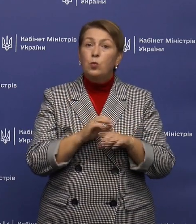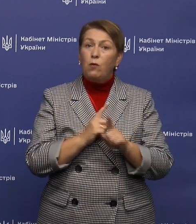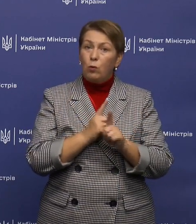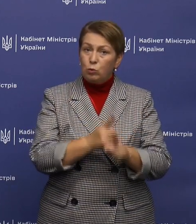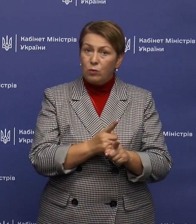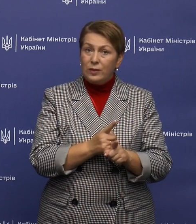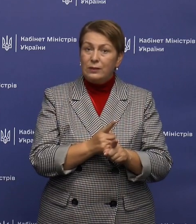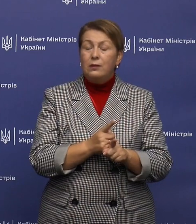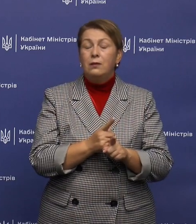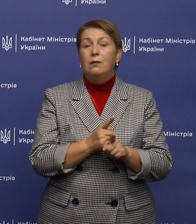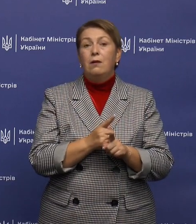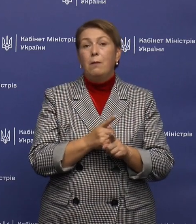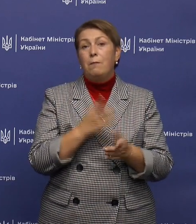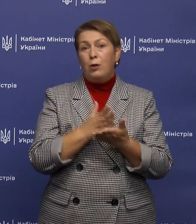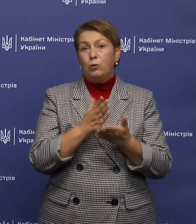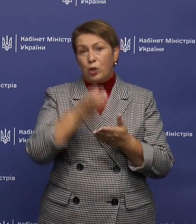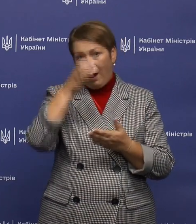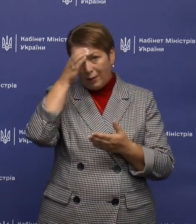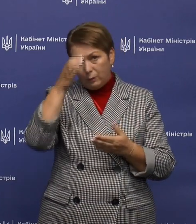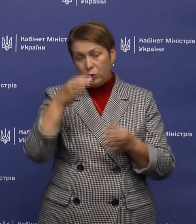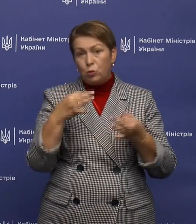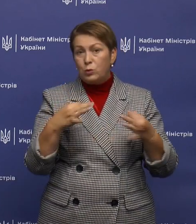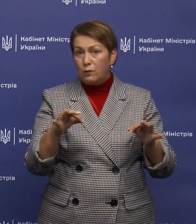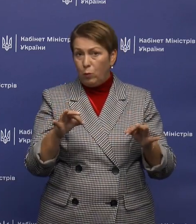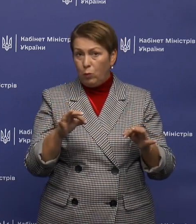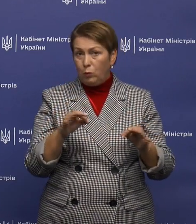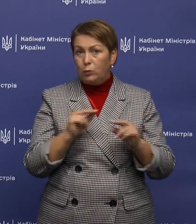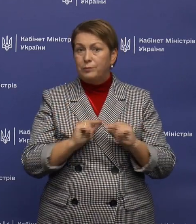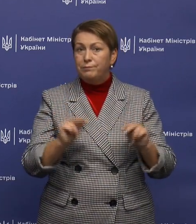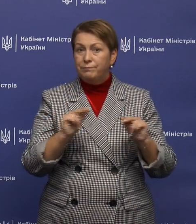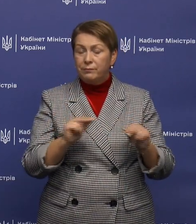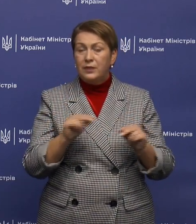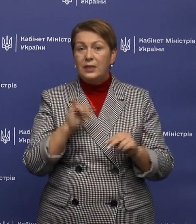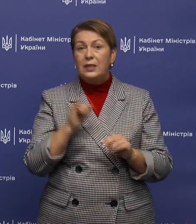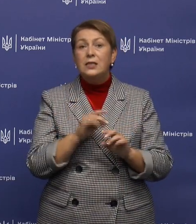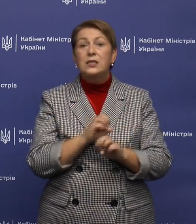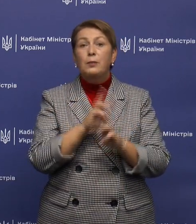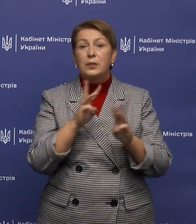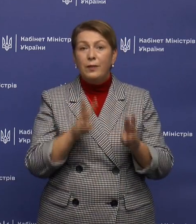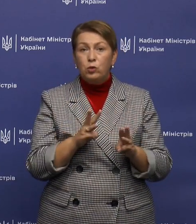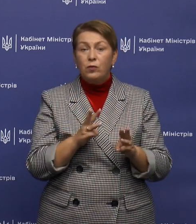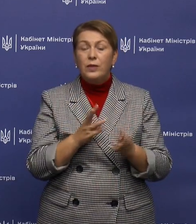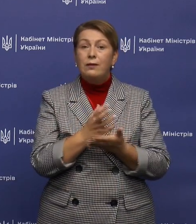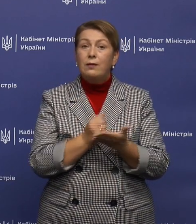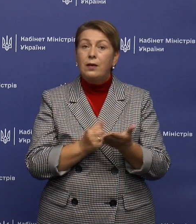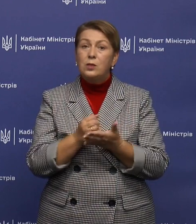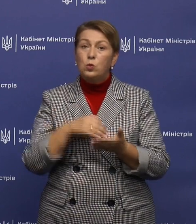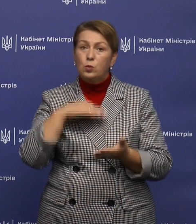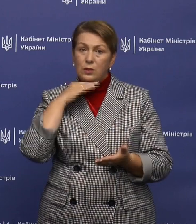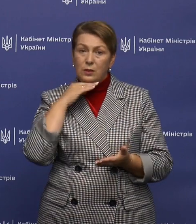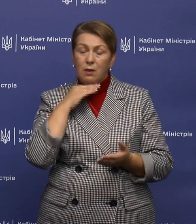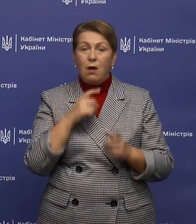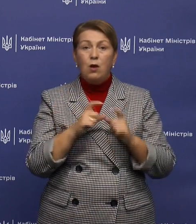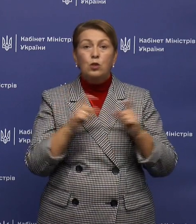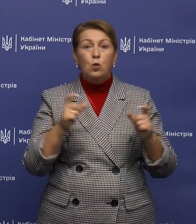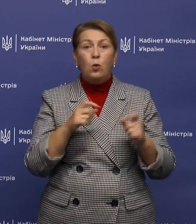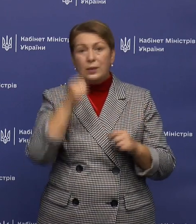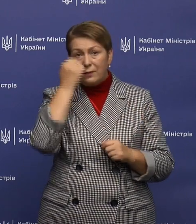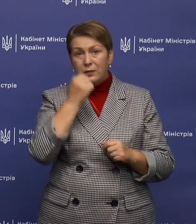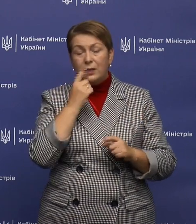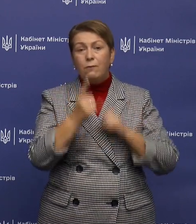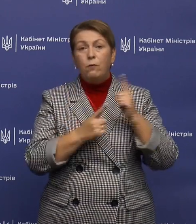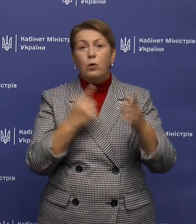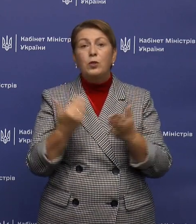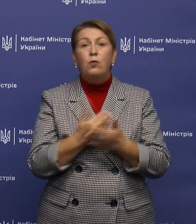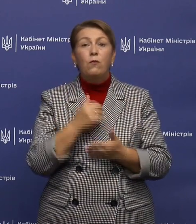академічну свободу і забезпеченість достатнім ресурсом. Школи завдяки реформі нової української школи